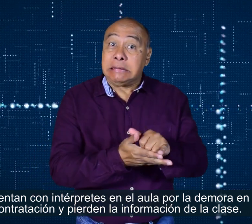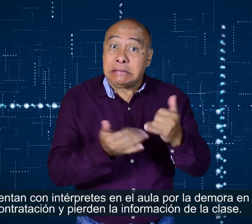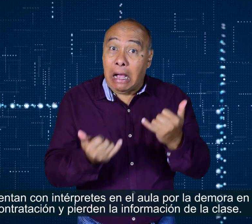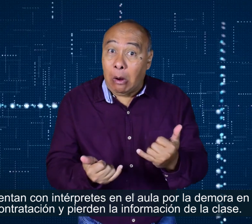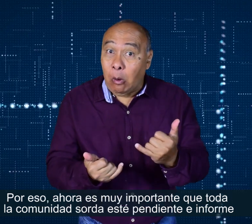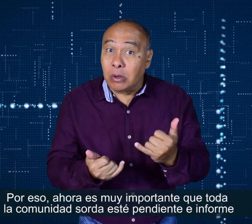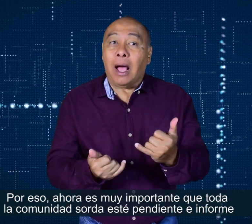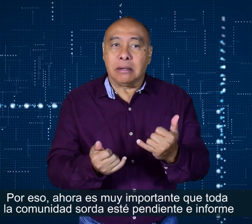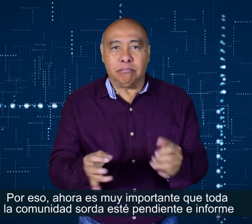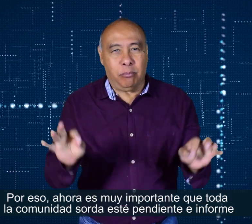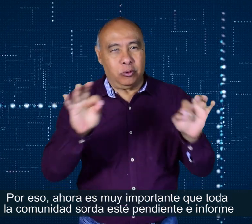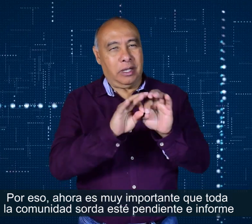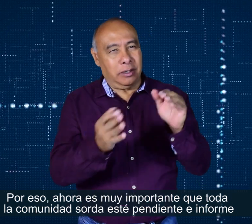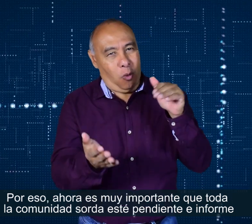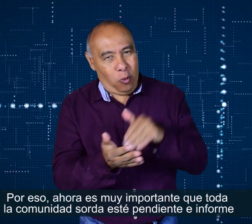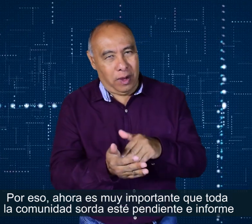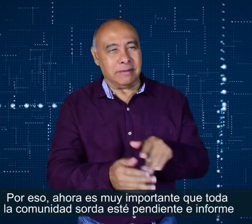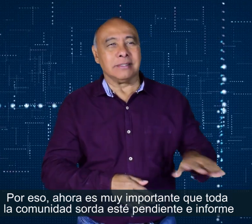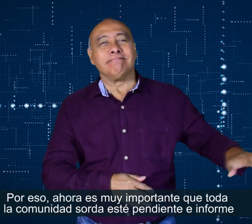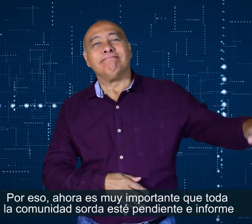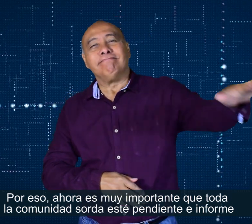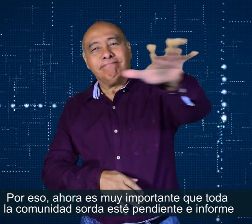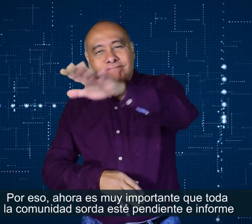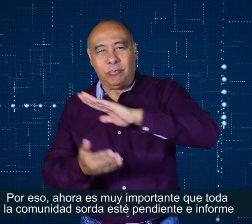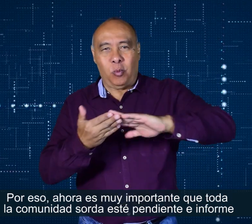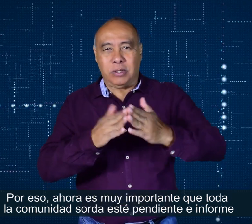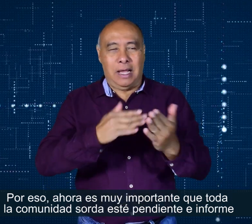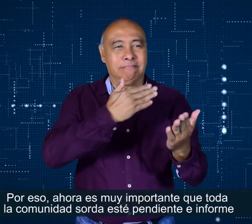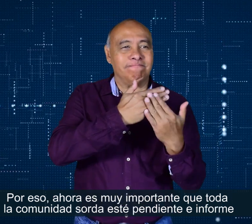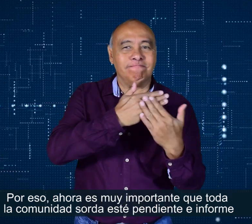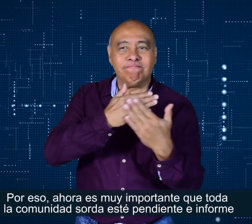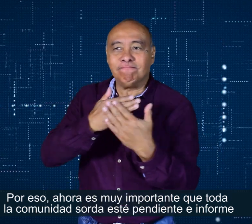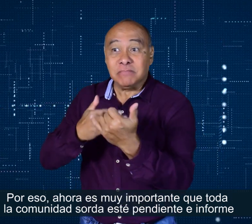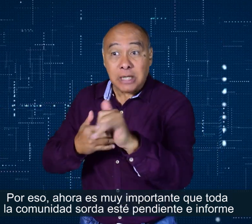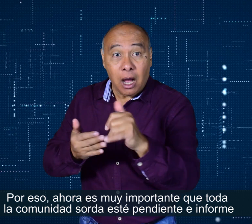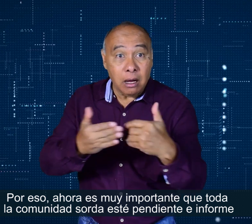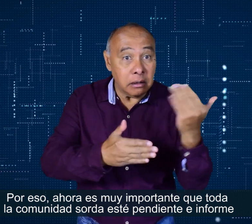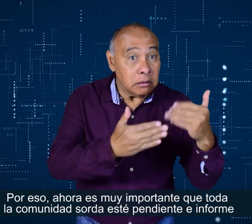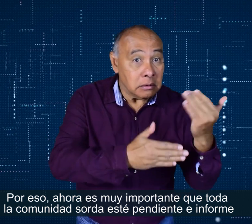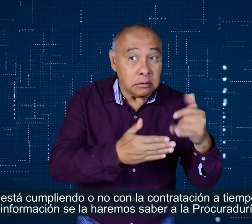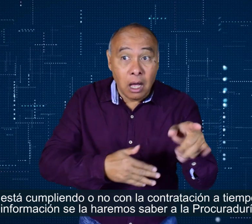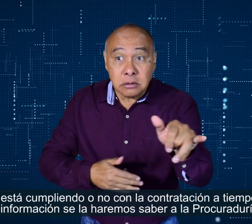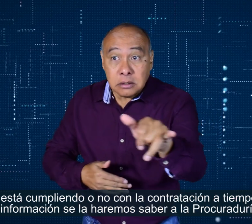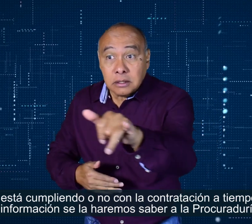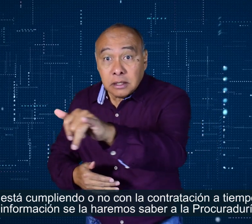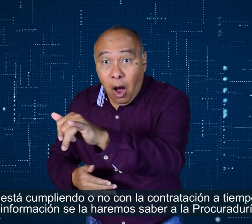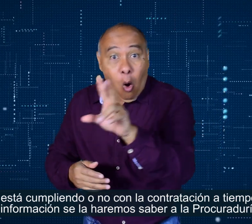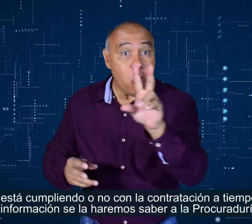información de la clase. Por eso, ahora es muy importante que toda la comunidad sorda esté pendiente e informe si se está